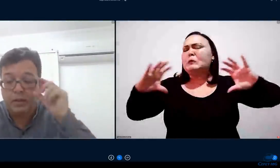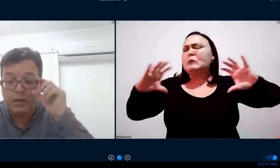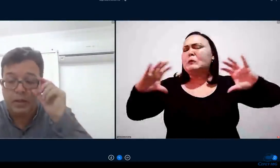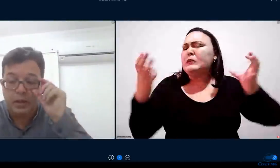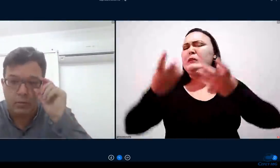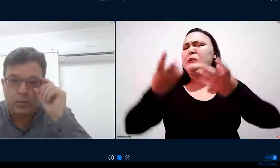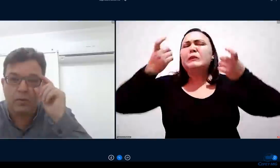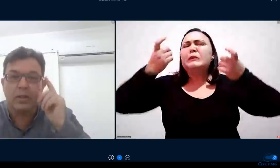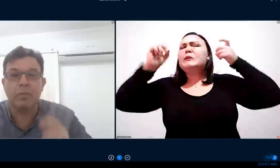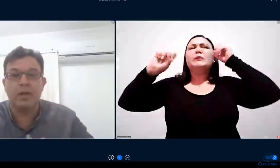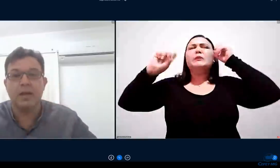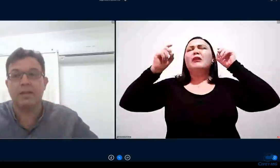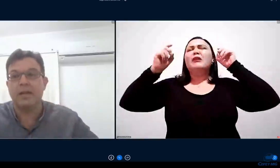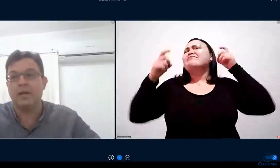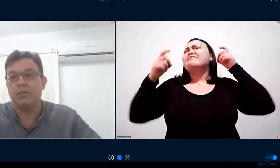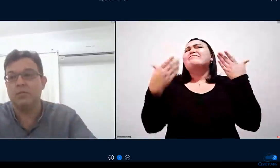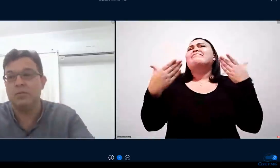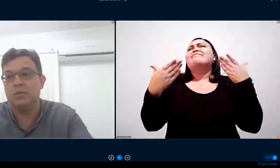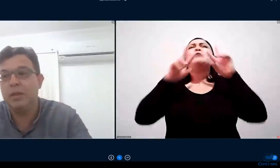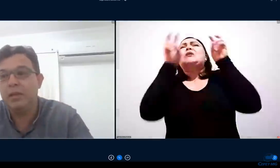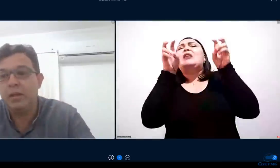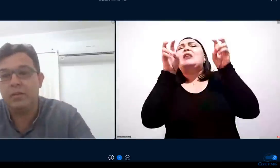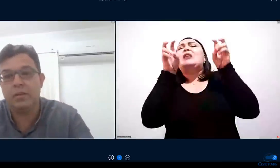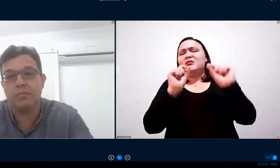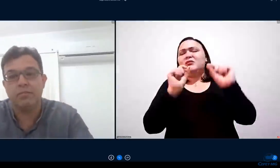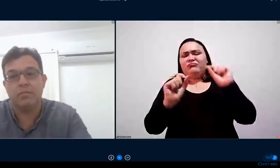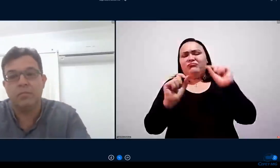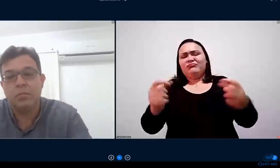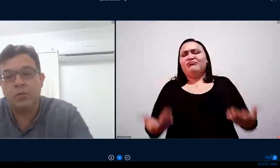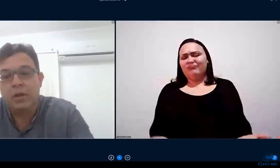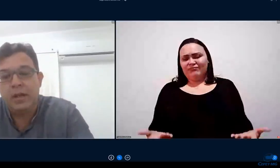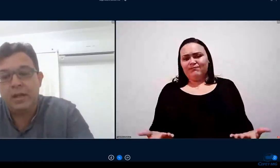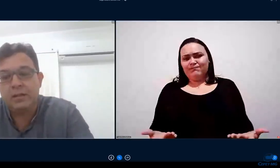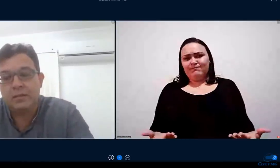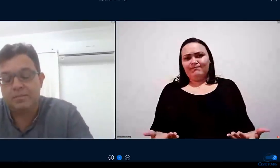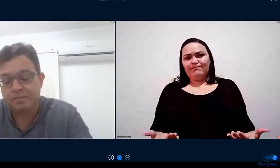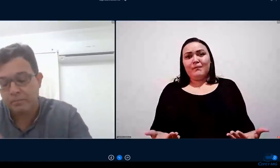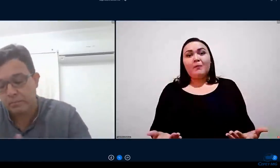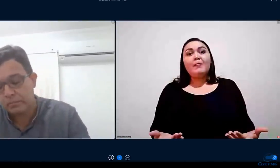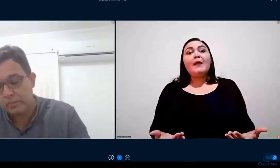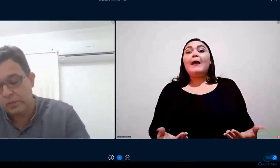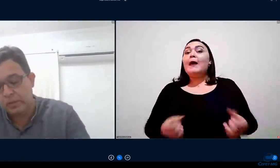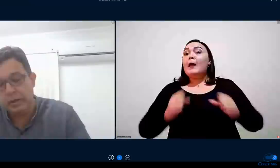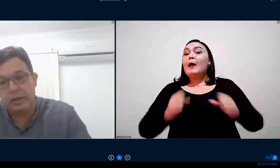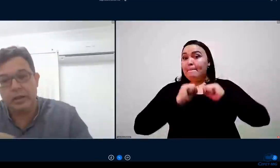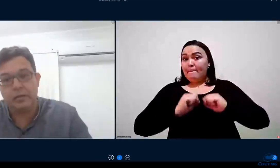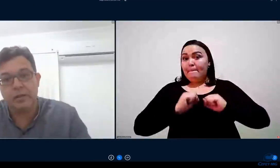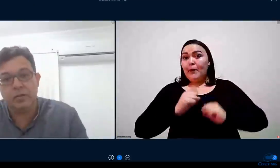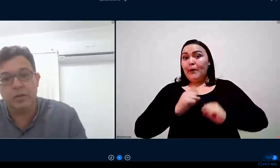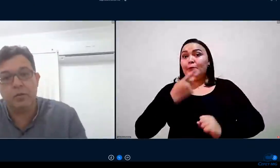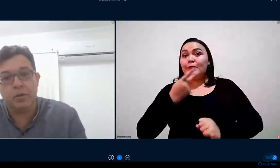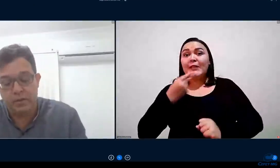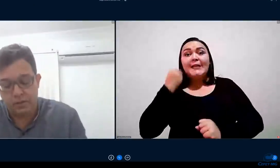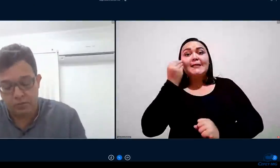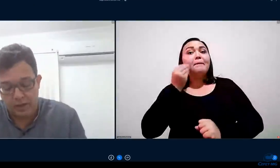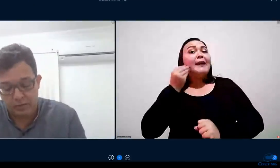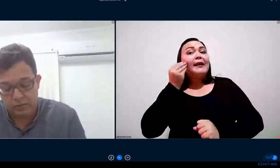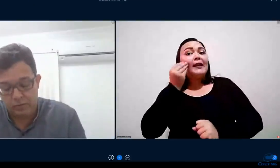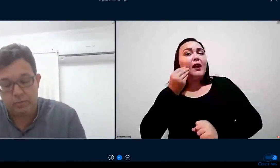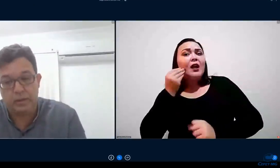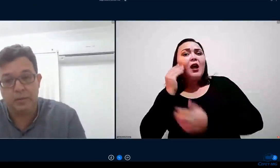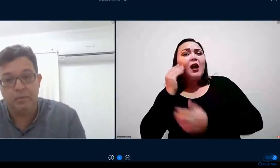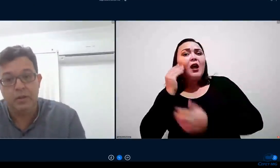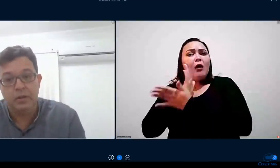o que eu tenho para relatar de experiência dos colegas não é um processo